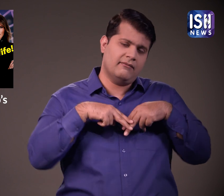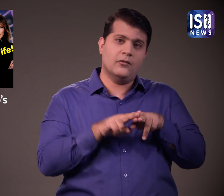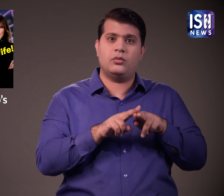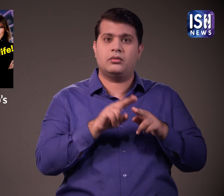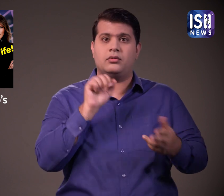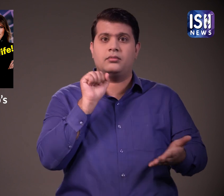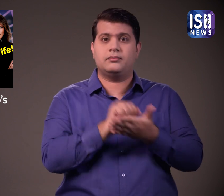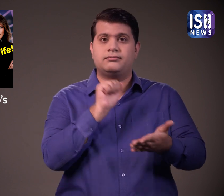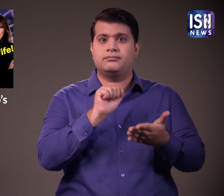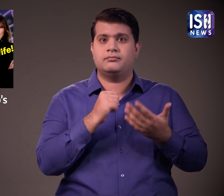विवरन दिये